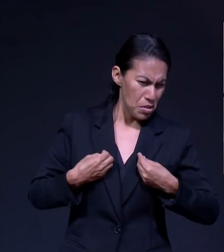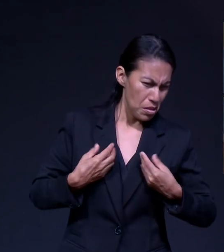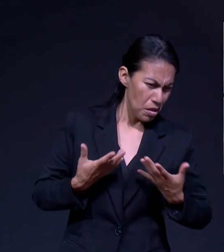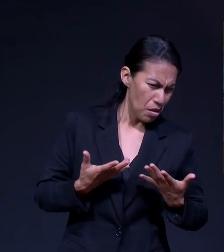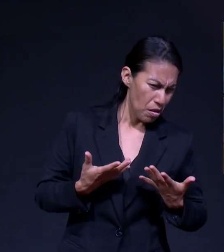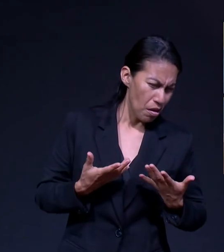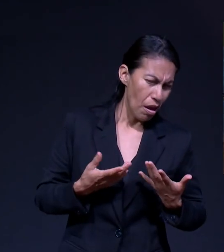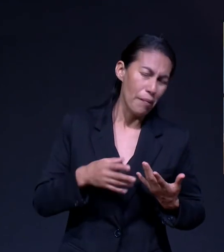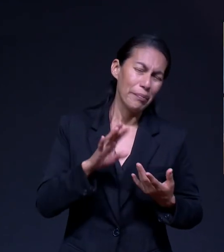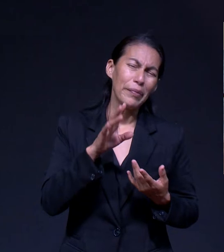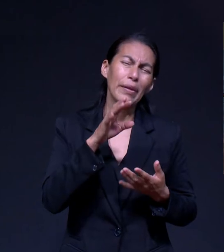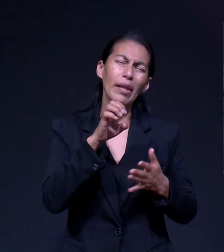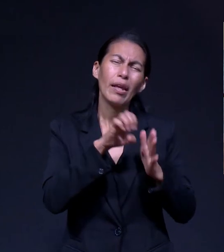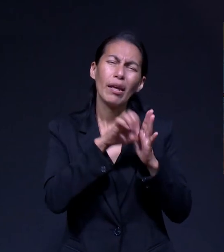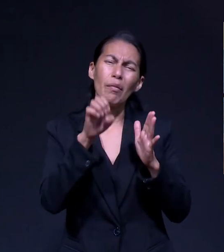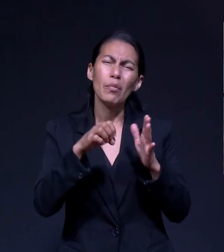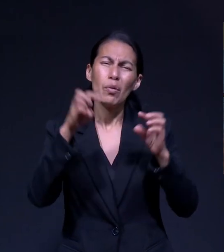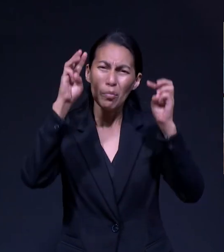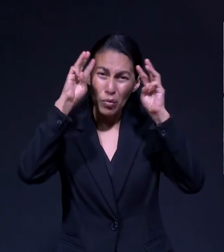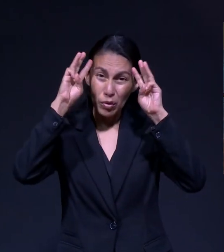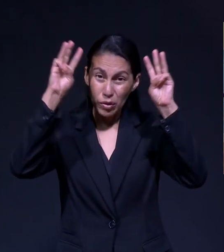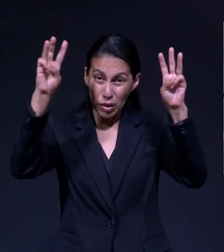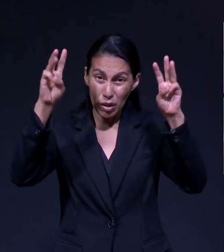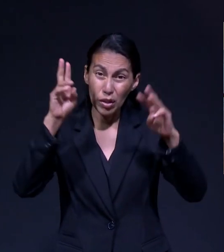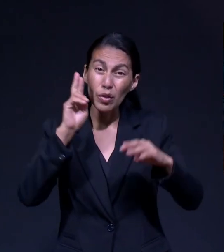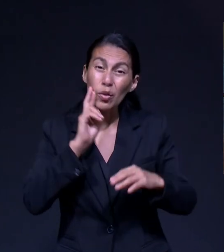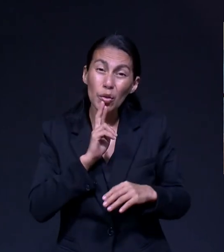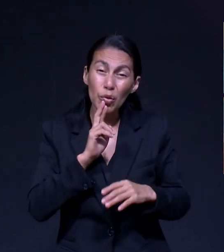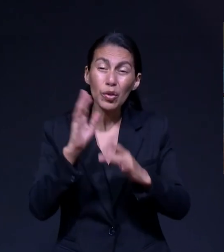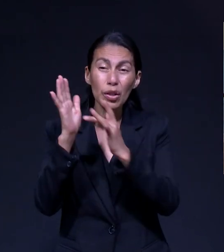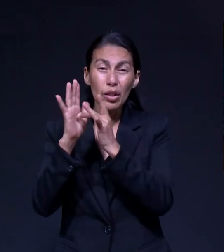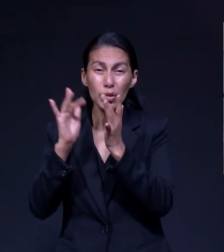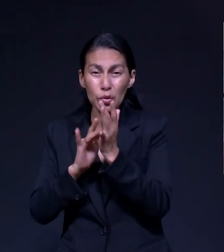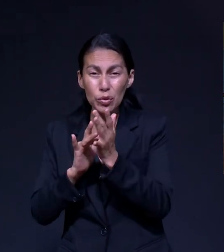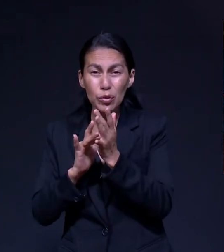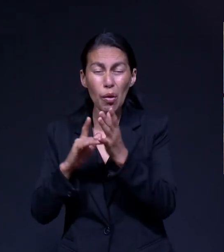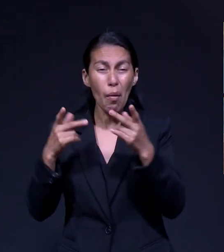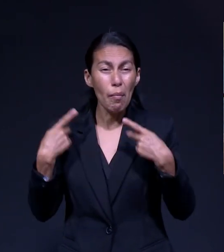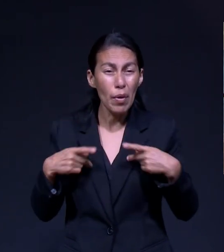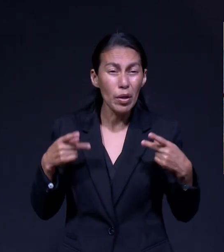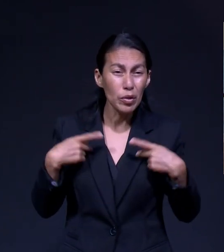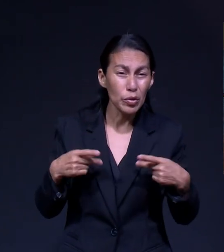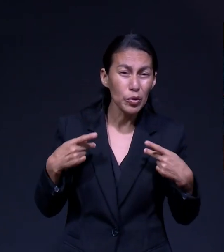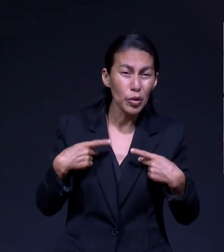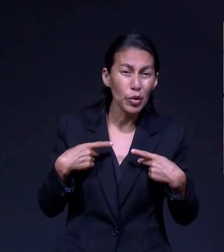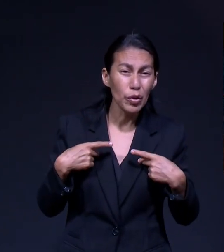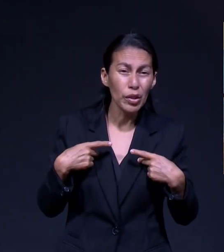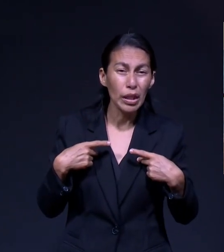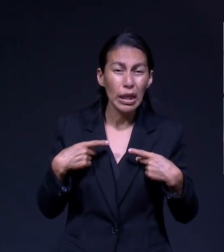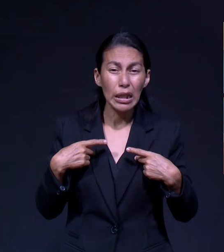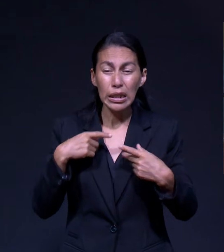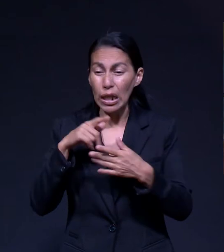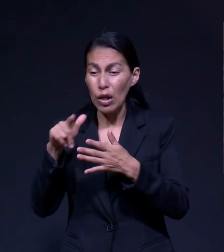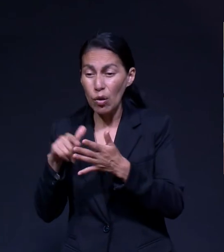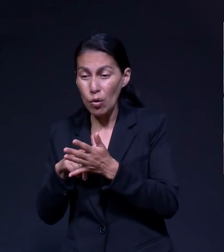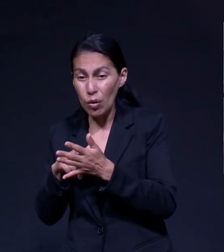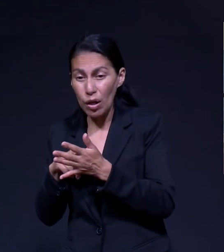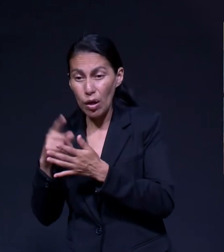Como Ruth Como El propio Jesús De Cómo Su Identidad Era También Un Resultado De La